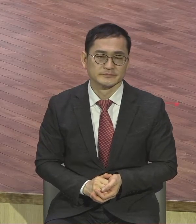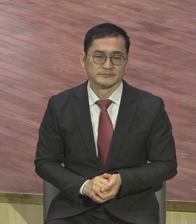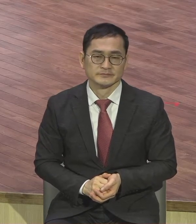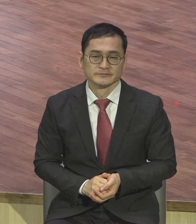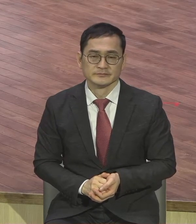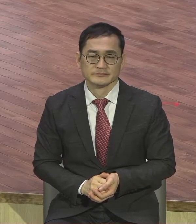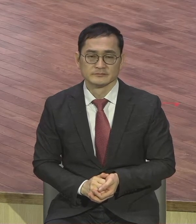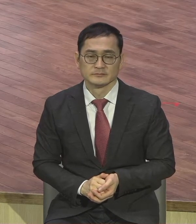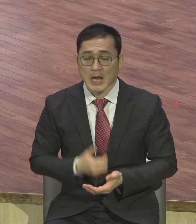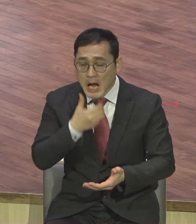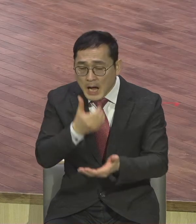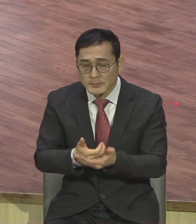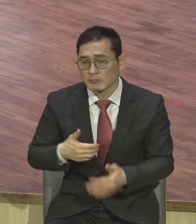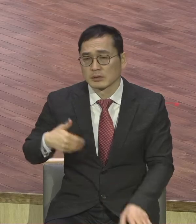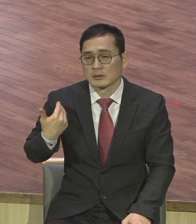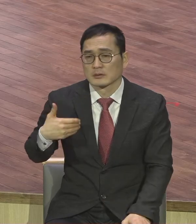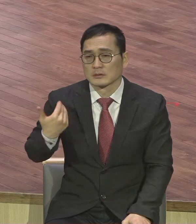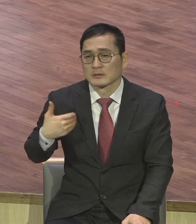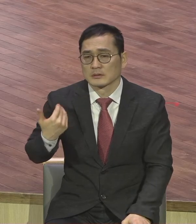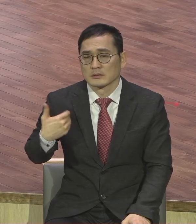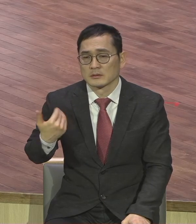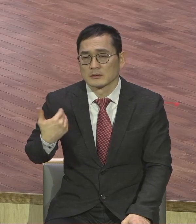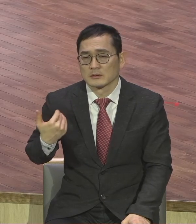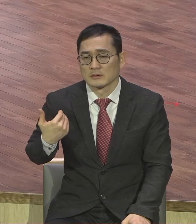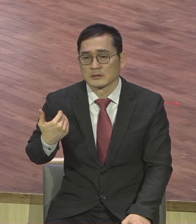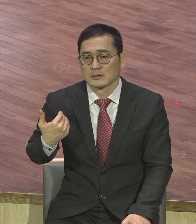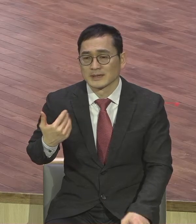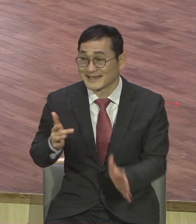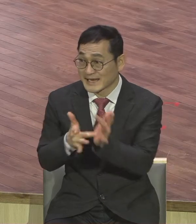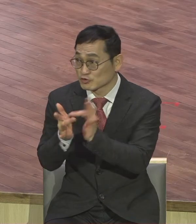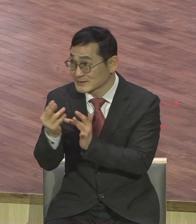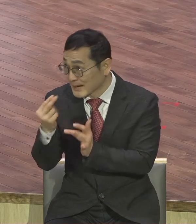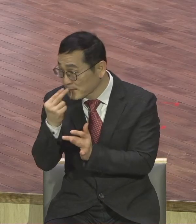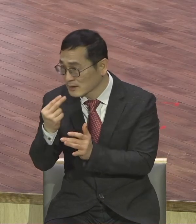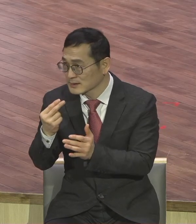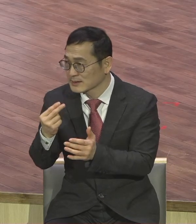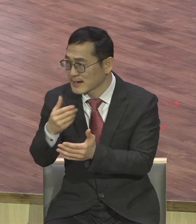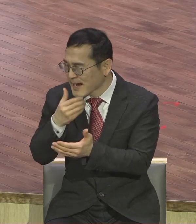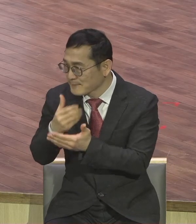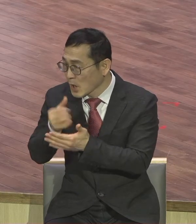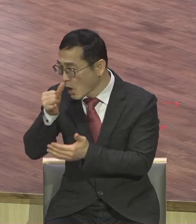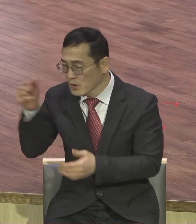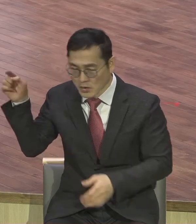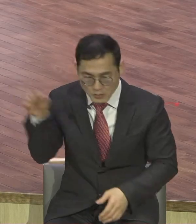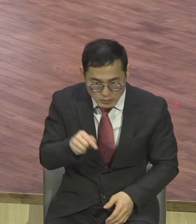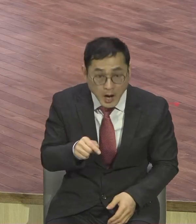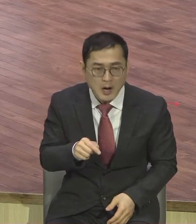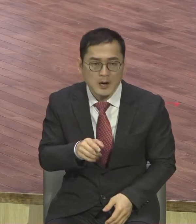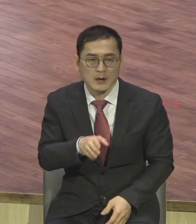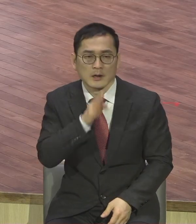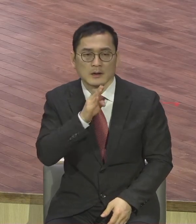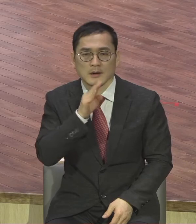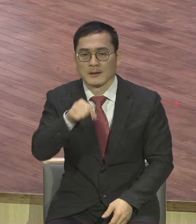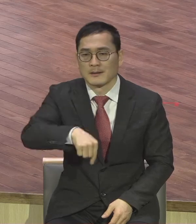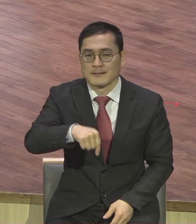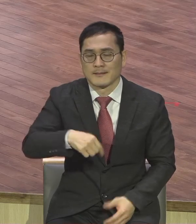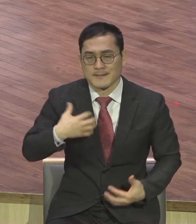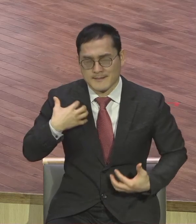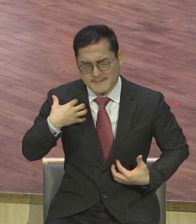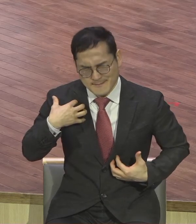생명 있는 사람은 금방 알아요 다른 이유 없습니다 오직 예수 그리스도의